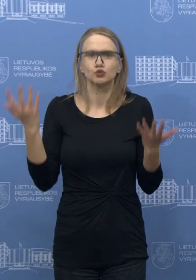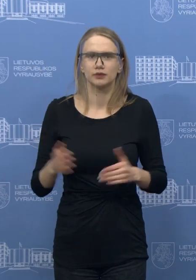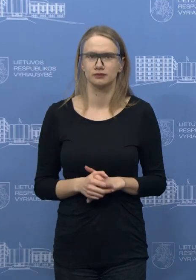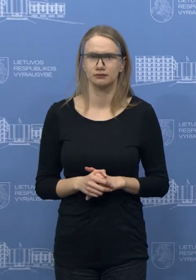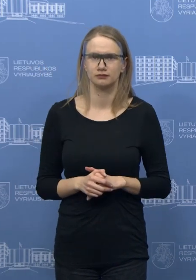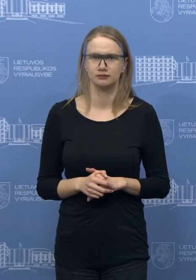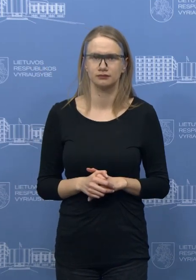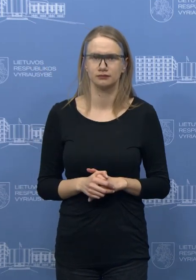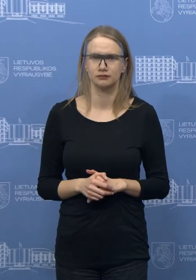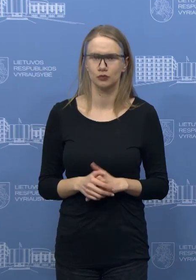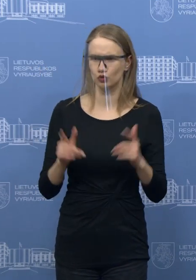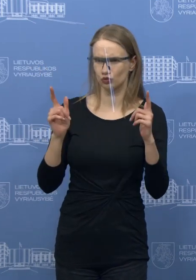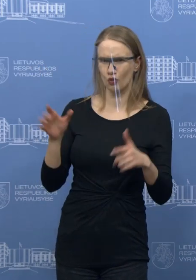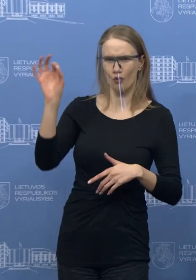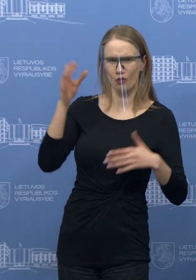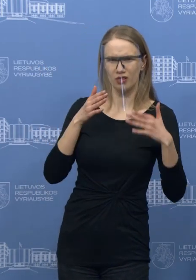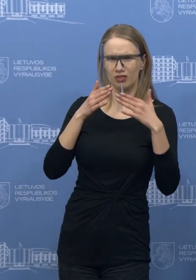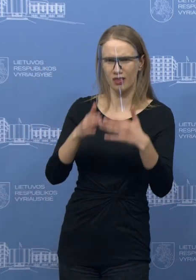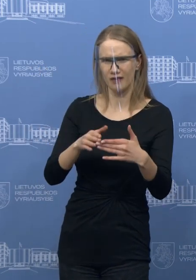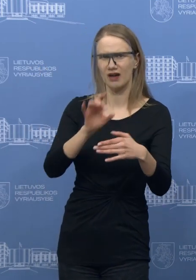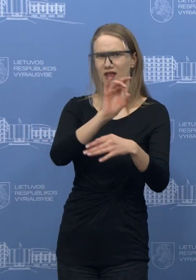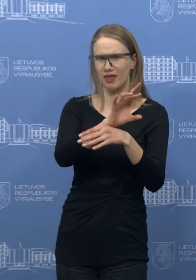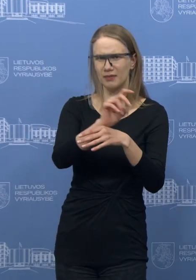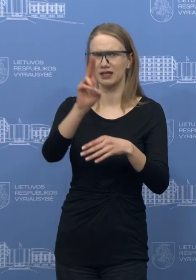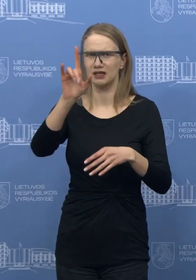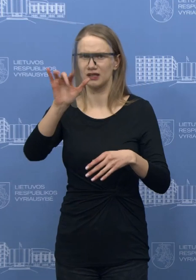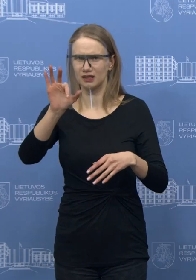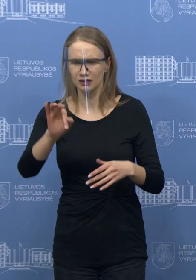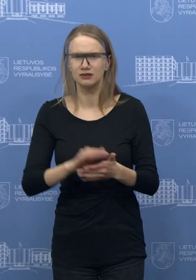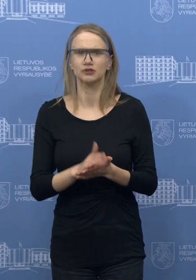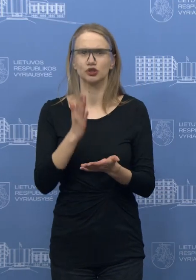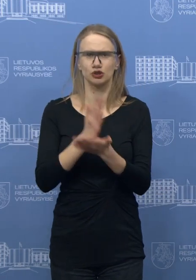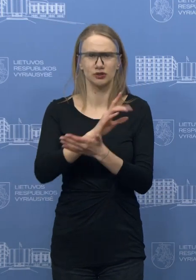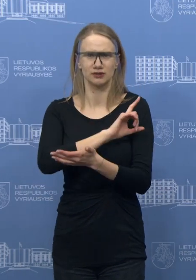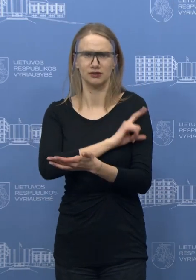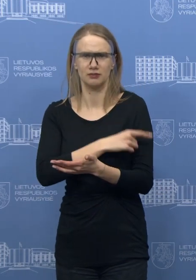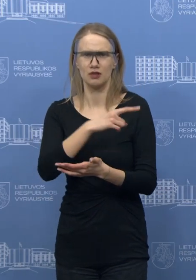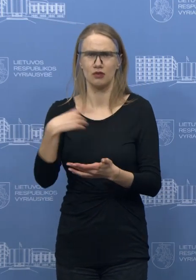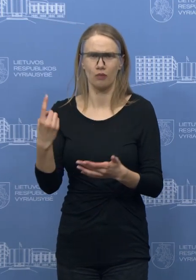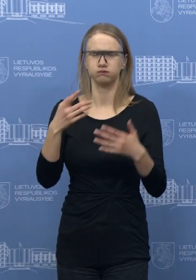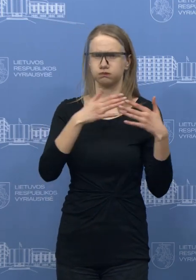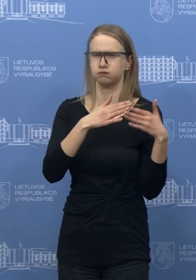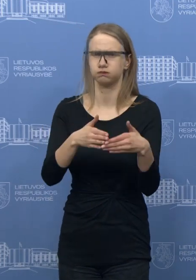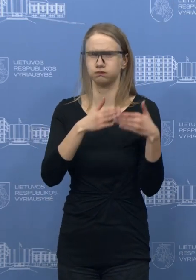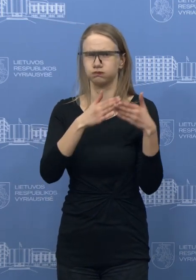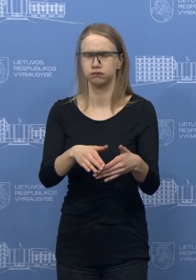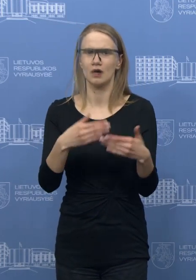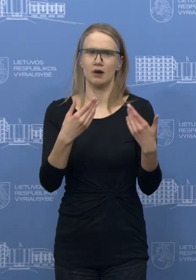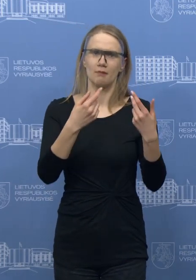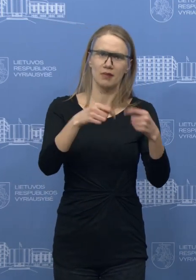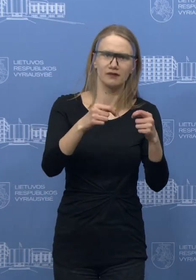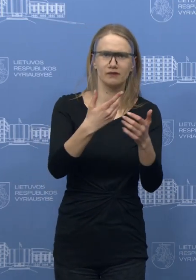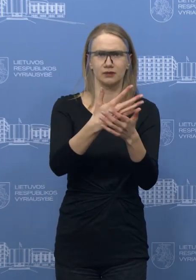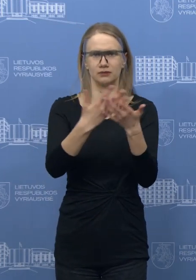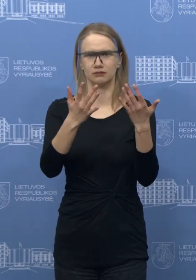Logika elementari yra. Tai iš tikrųjų yra kanalas, kurio labai stipriai juda mūsų prekes ir paslagos. Ir